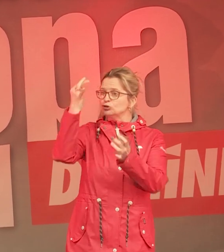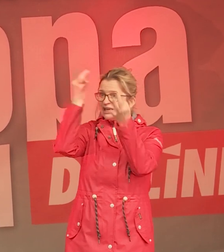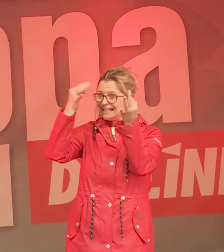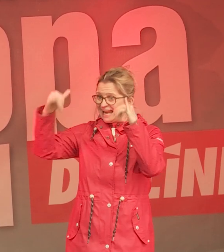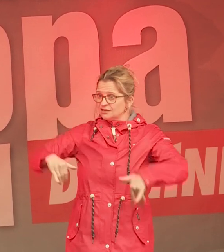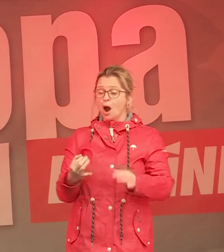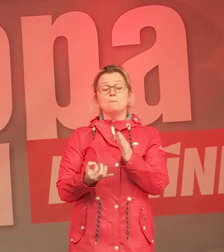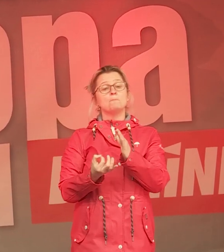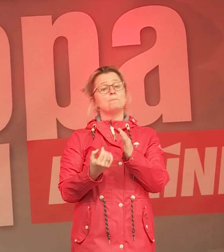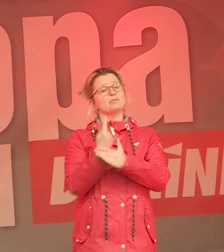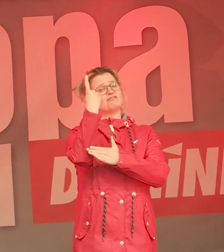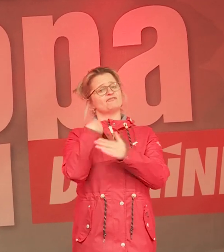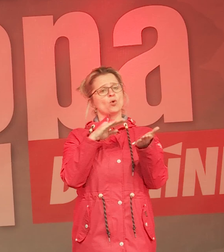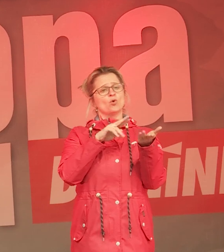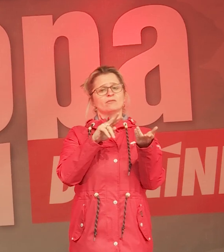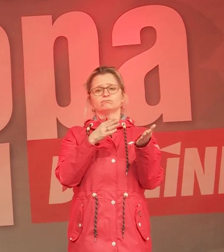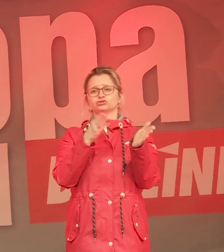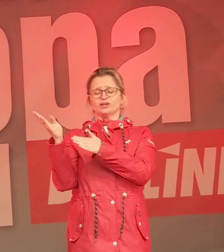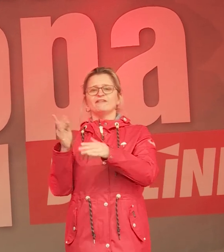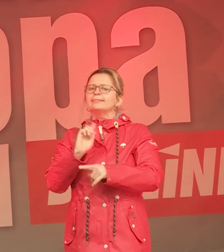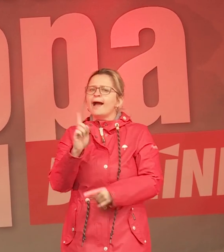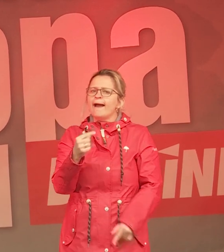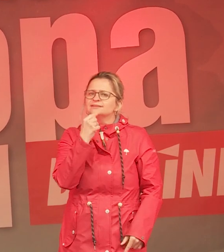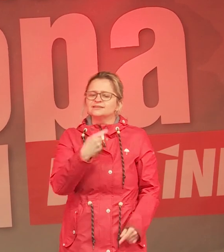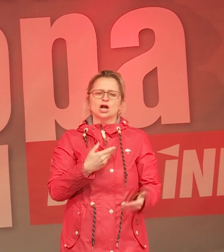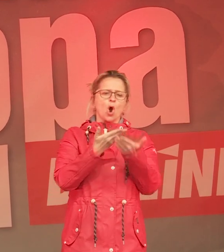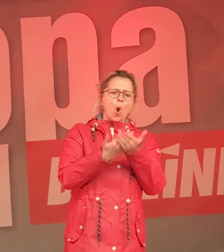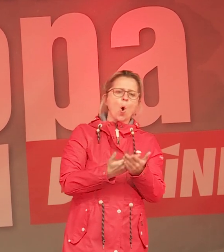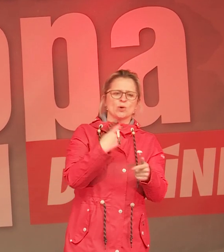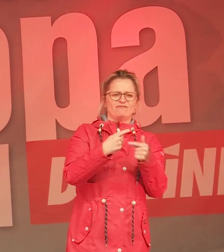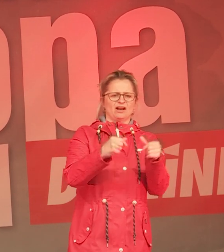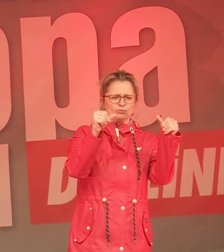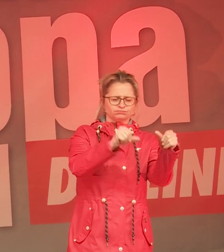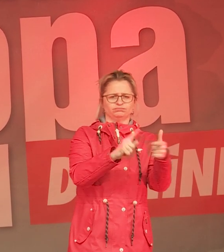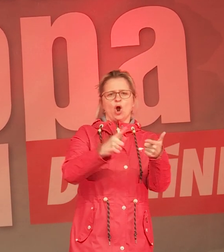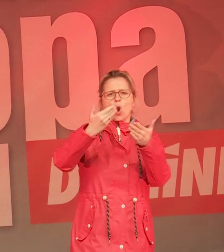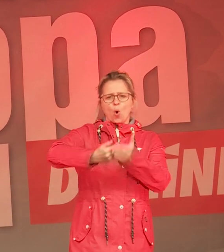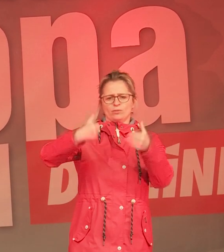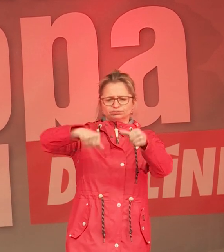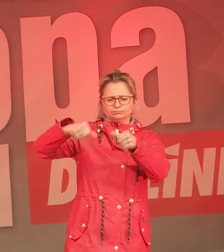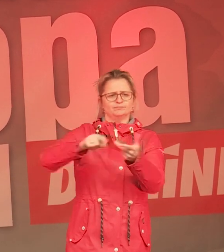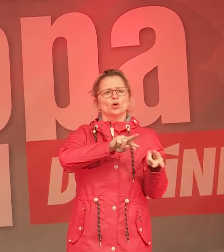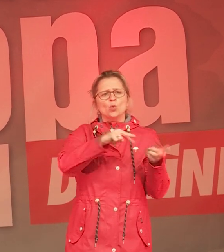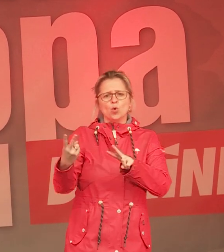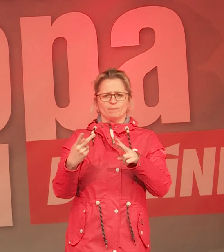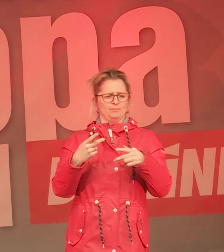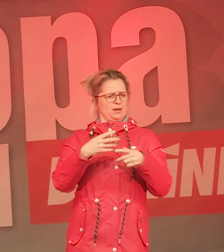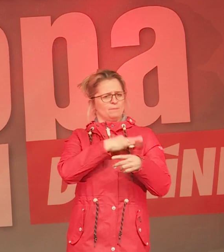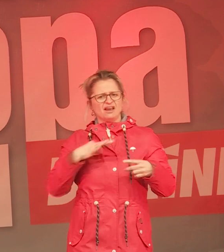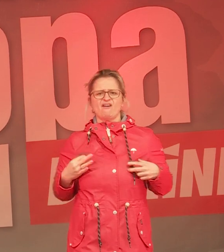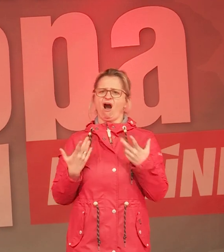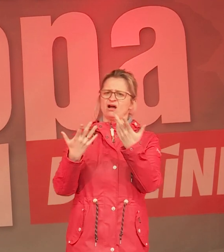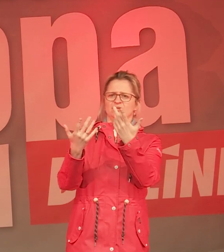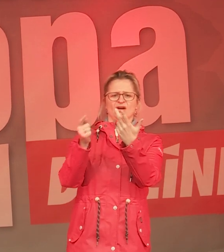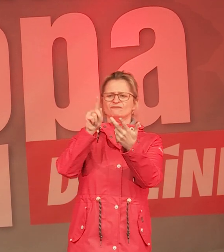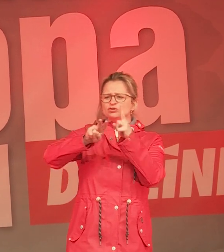Umlauf waren, sondern all das, was ich beschrieben habe, die schlechte Lohnentwicklung, die Lohndrückerei, die Privatisierung von ganz vielen